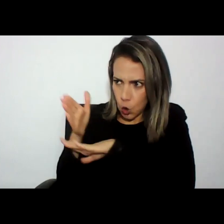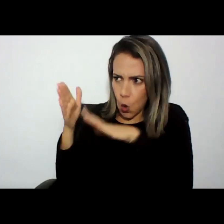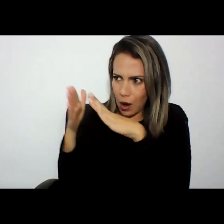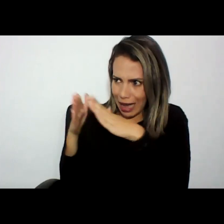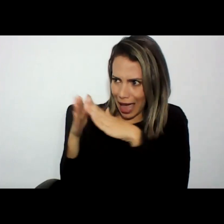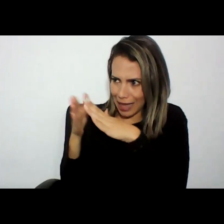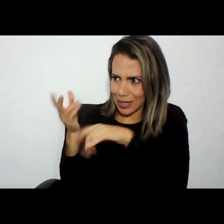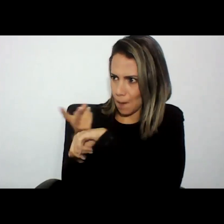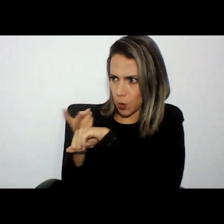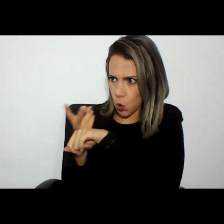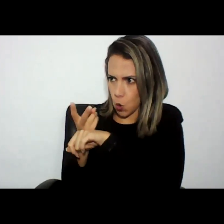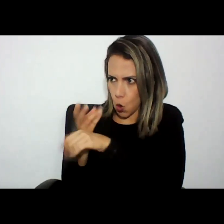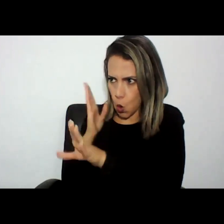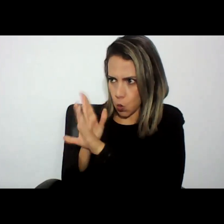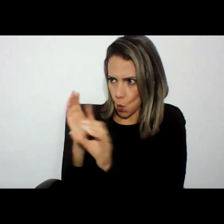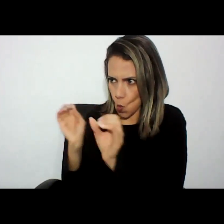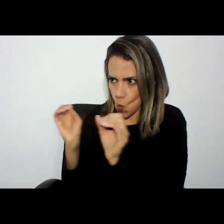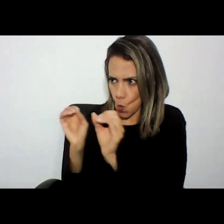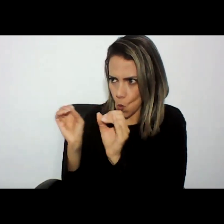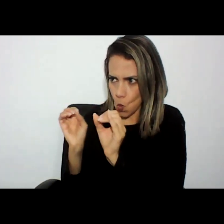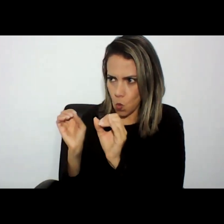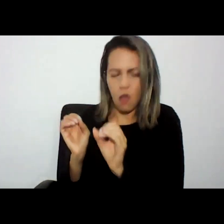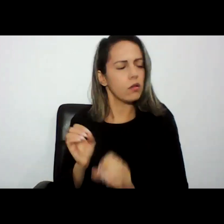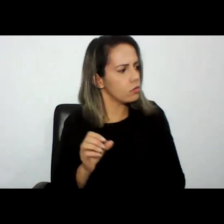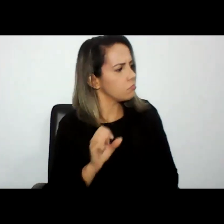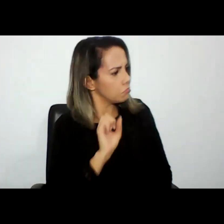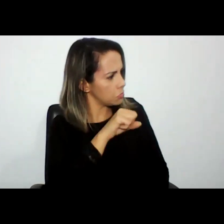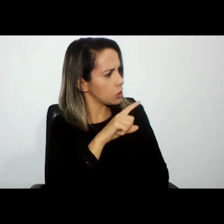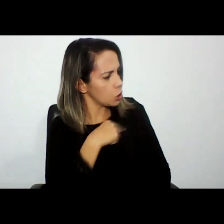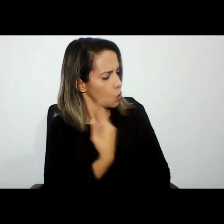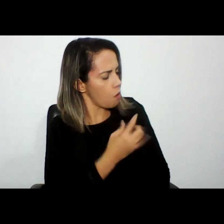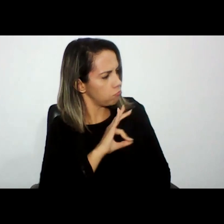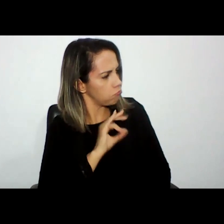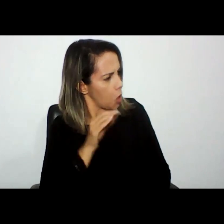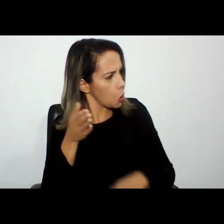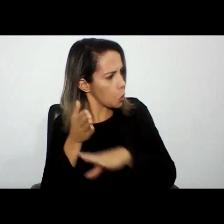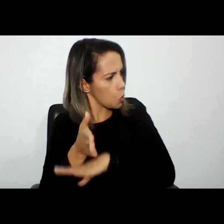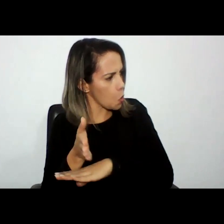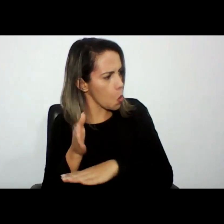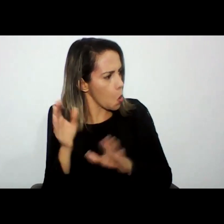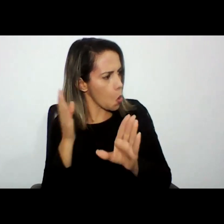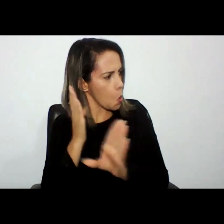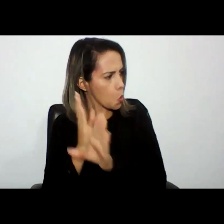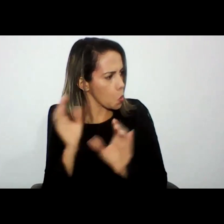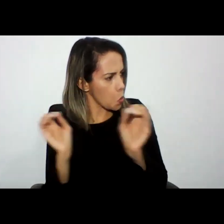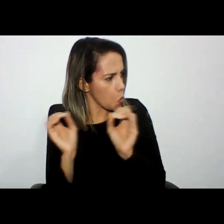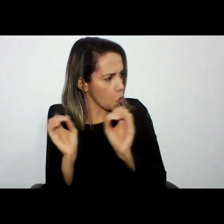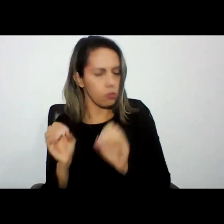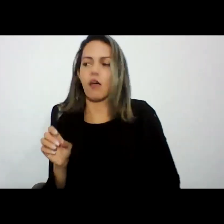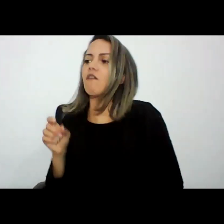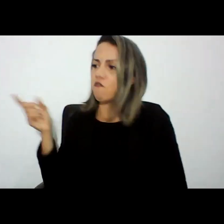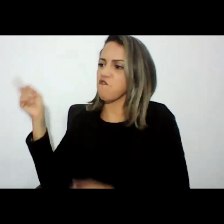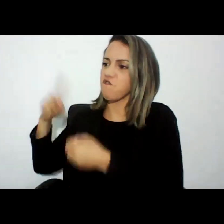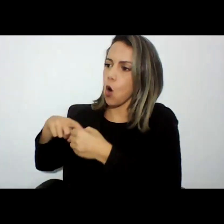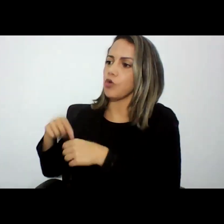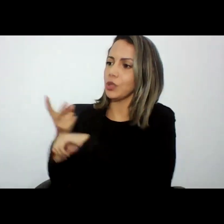e o pessoal voltou lá e de fato tinha uma grande quantidade de drogas escondidas porque aquele indivíduo era integrante da facção